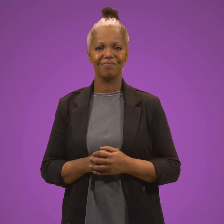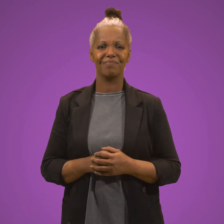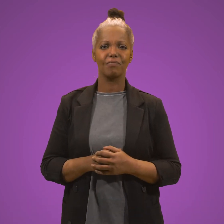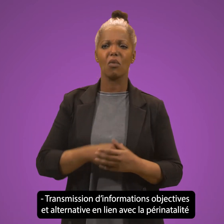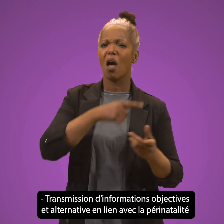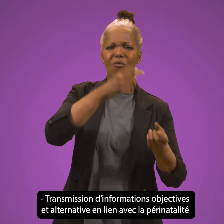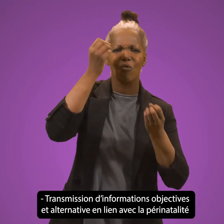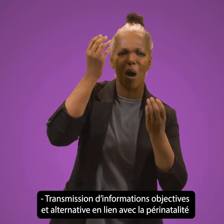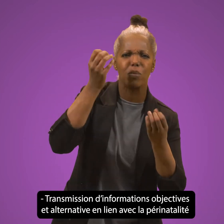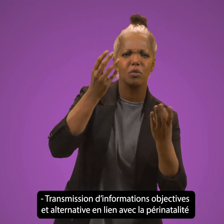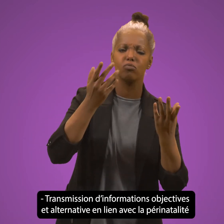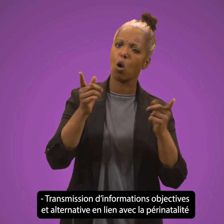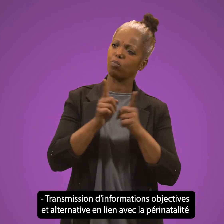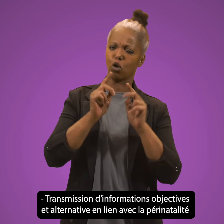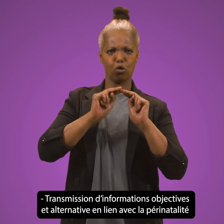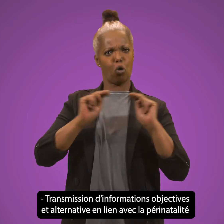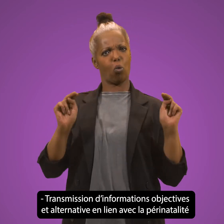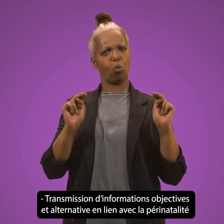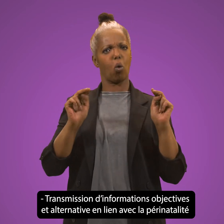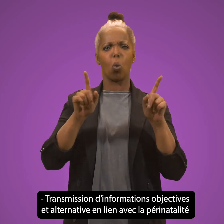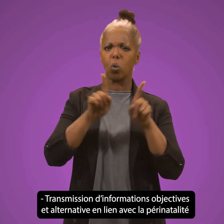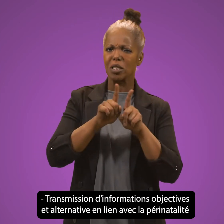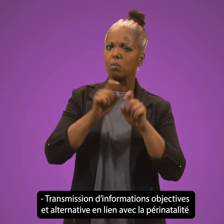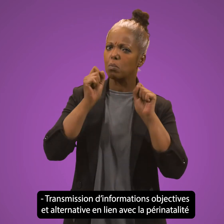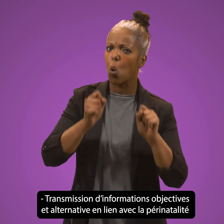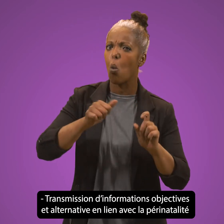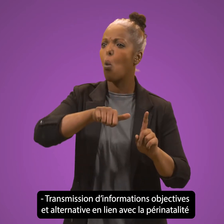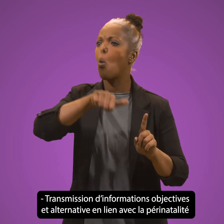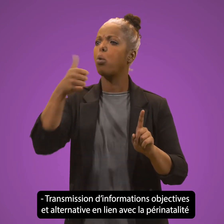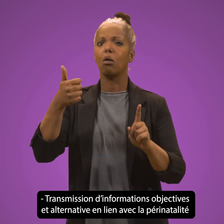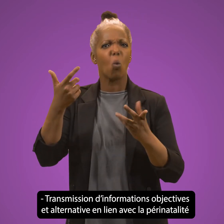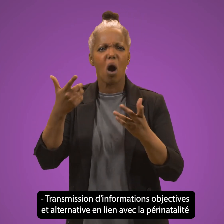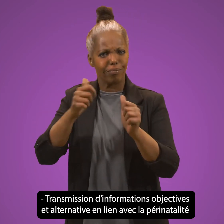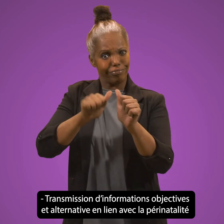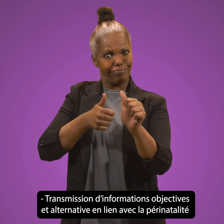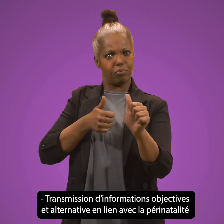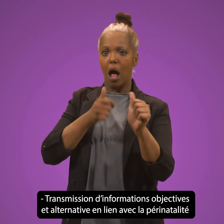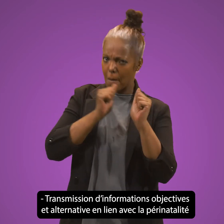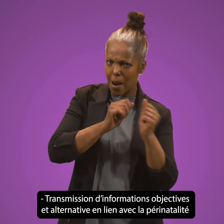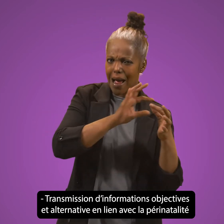Transmission d'informations objectives et alternatives en lien avec la périnatalité